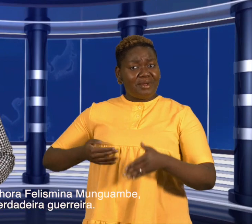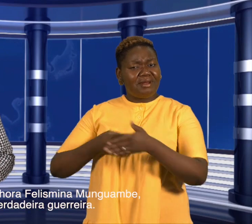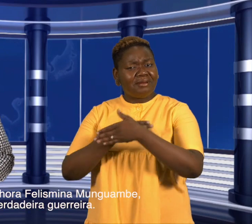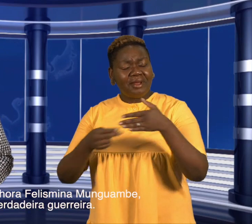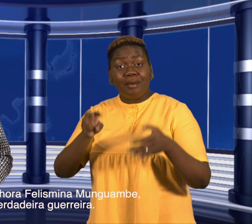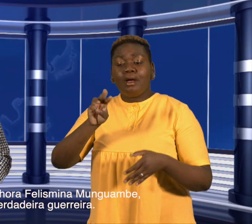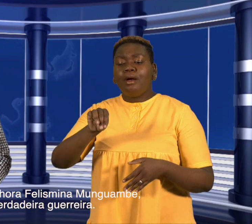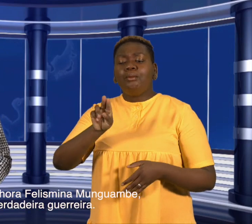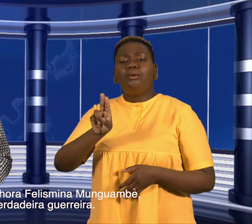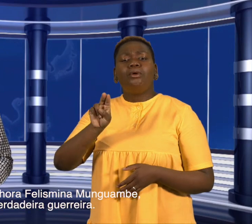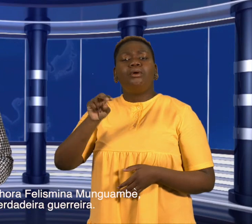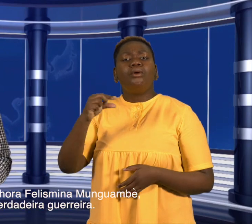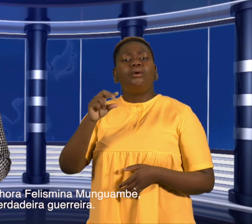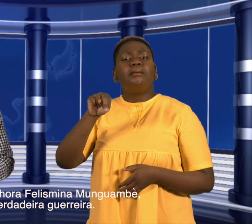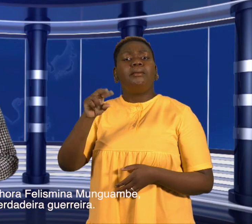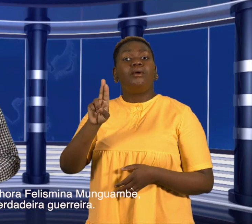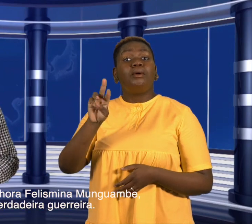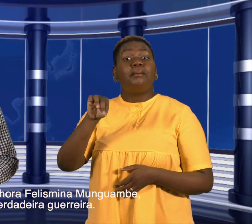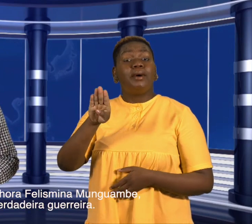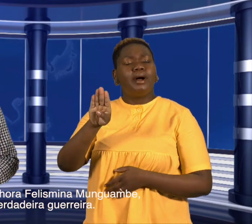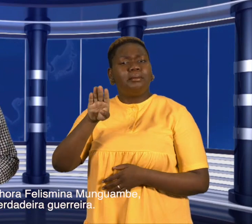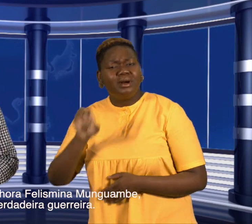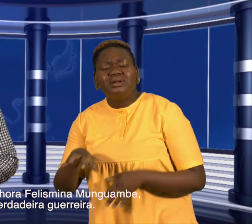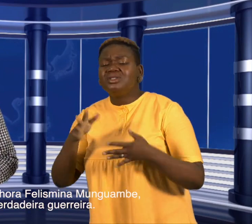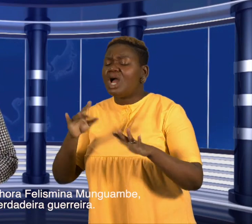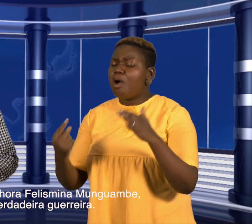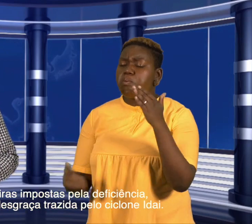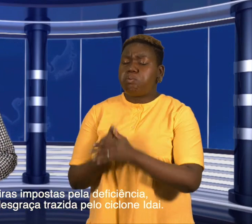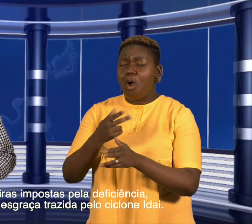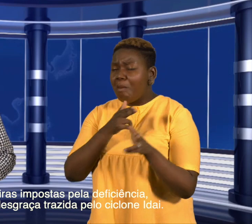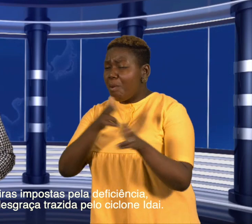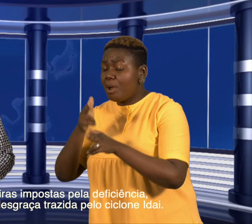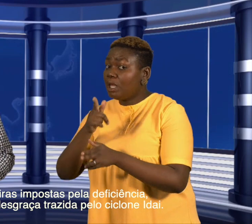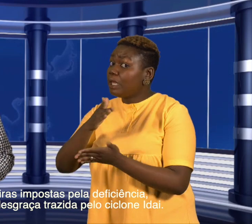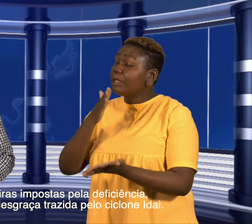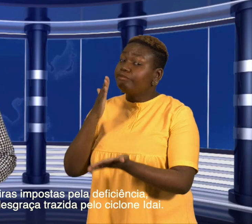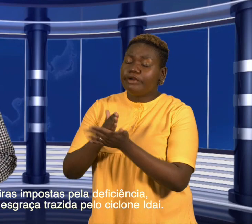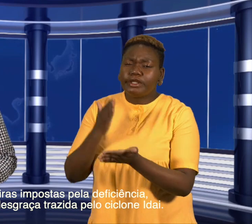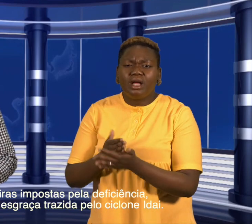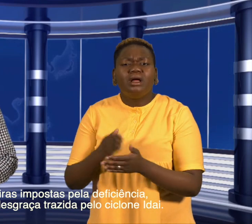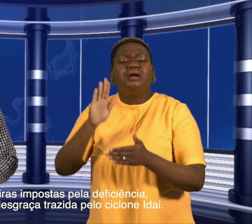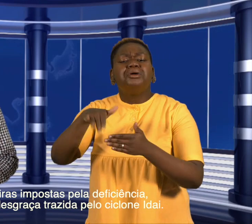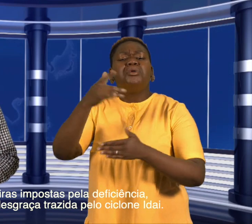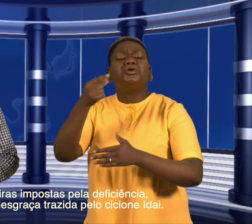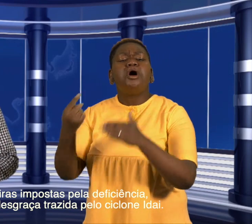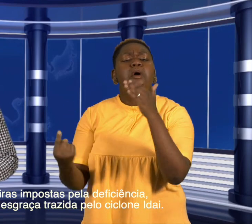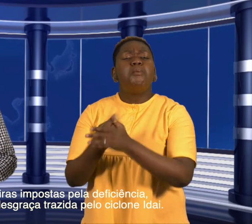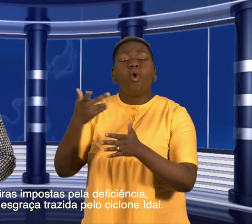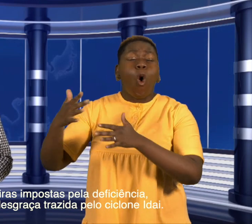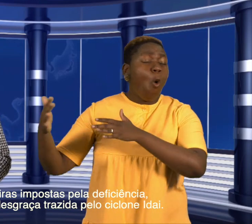Trata-se da senhora Felismina Nguambe uma verdadeira guerreira. Depois das barreiras impostas pela deficiência, superou